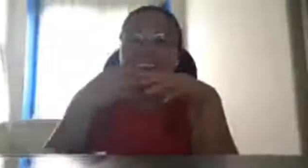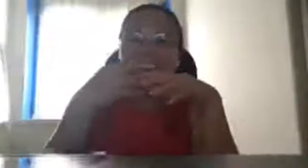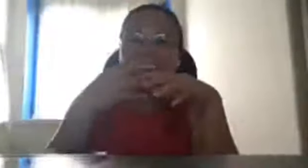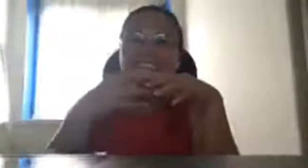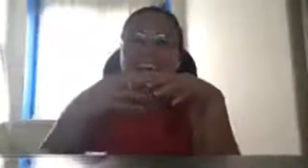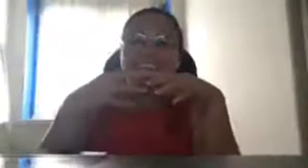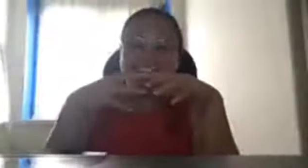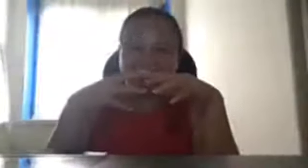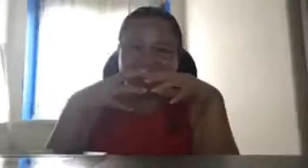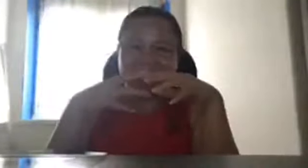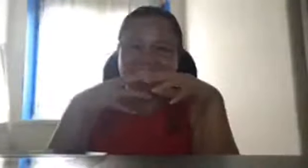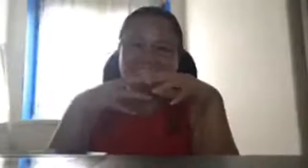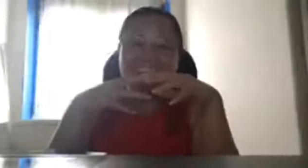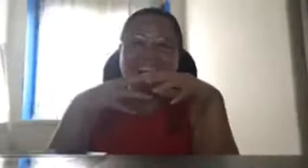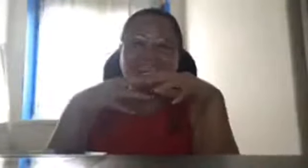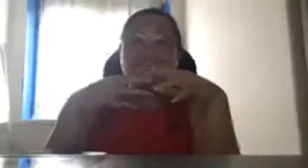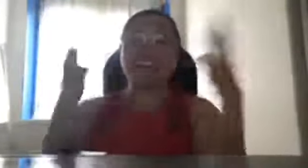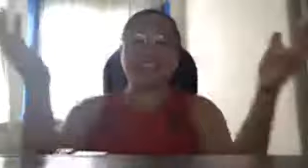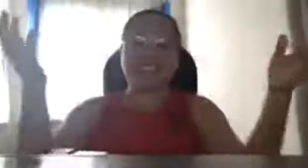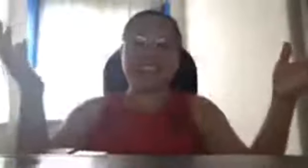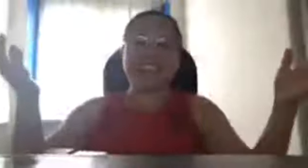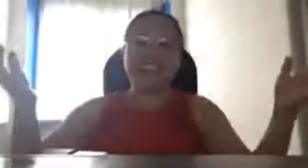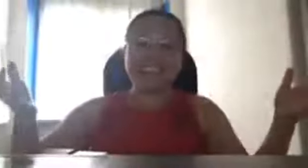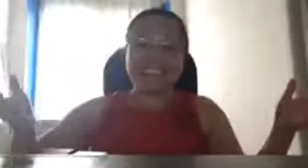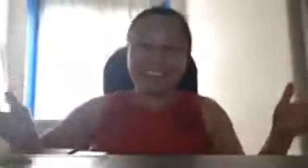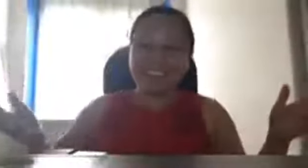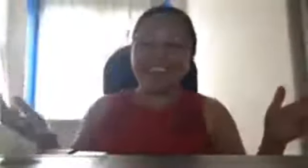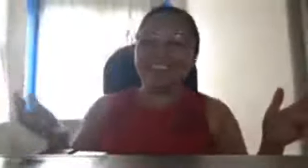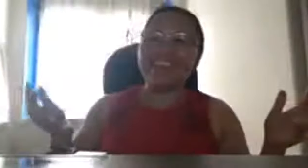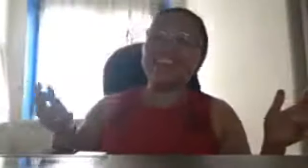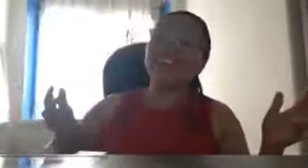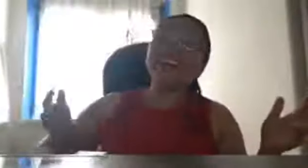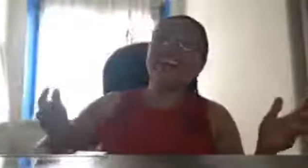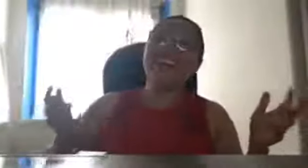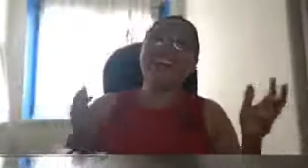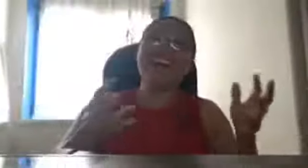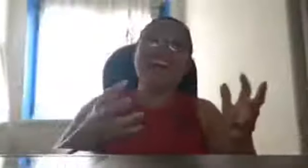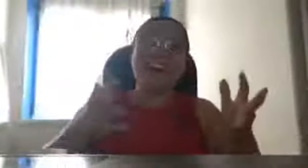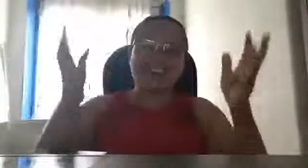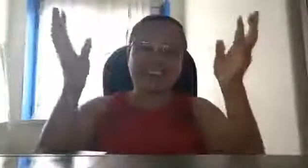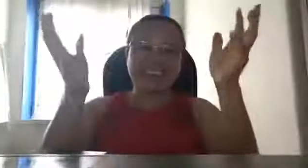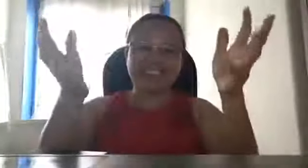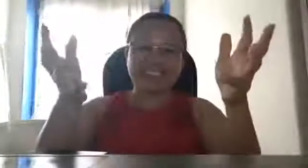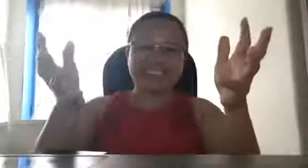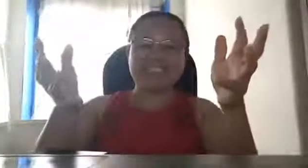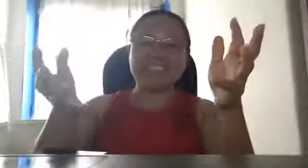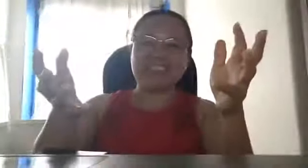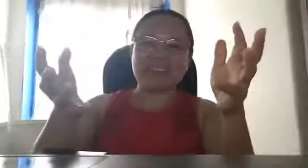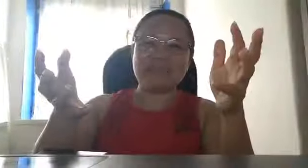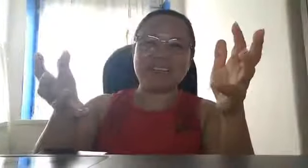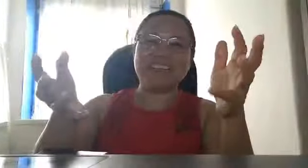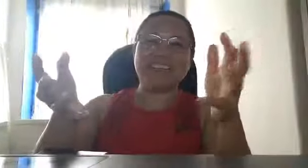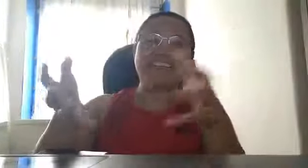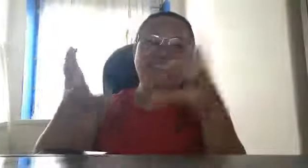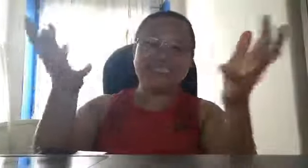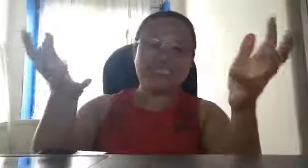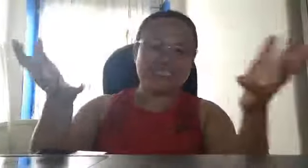hanggang sa basurera lang ako ang ayosin ko lang dyan sa Pilipinas yun yung